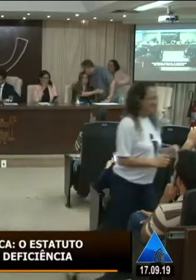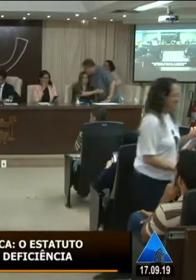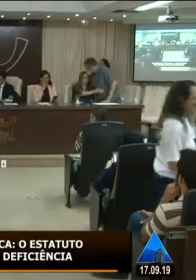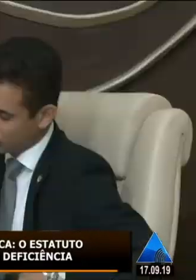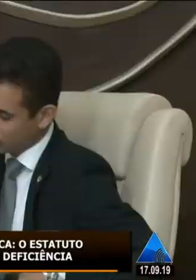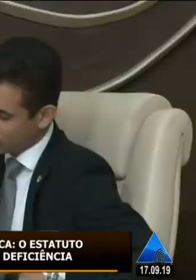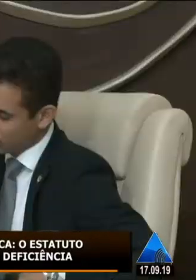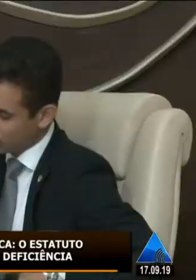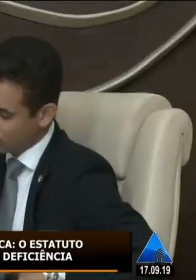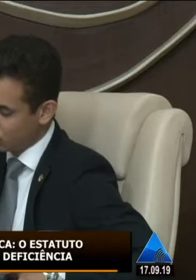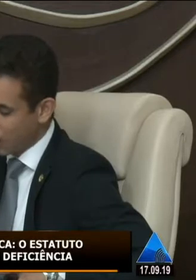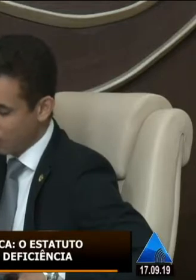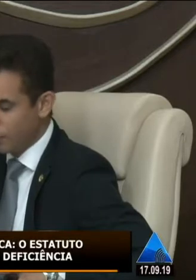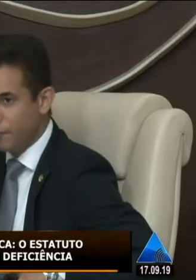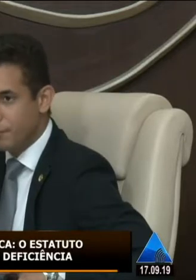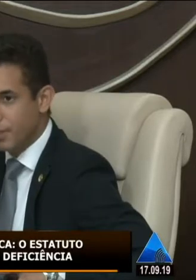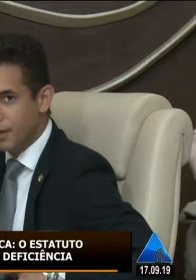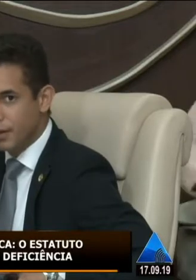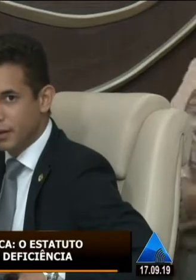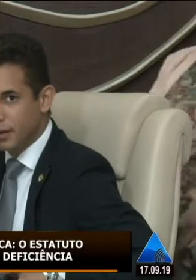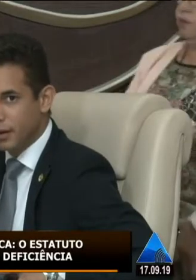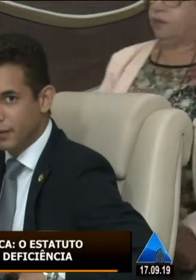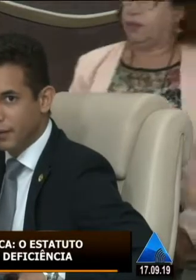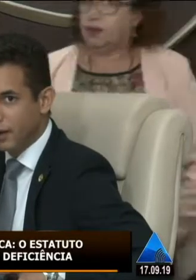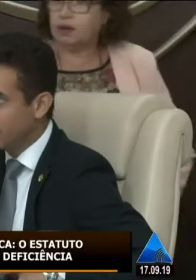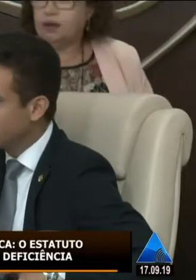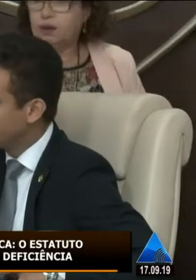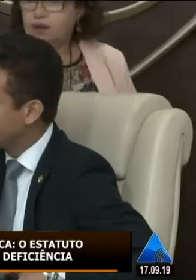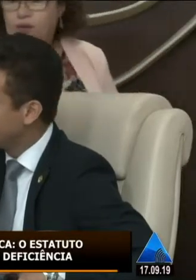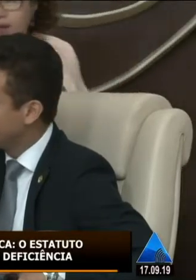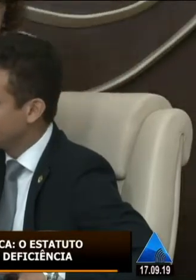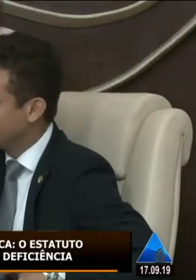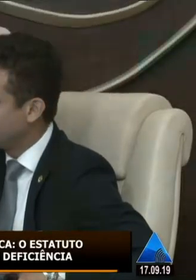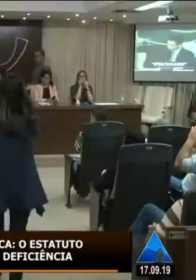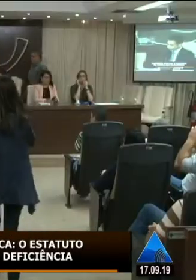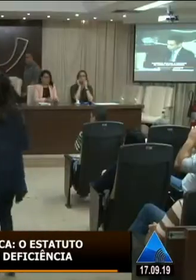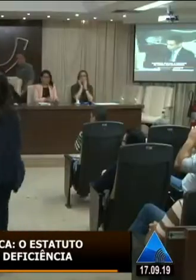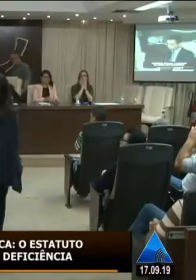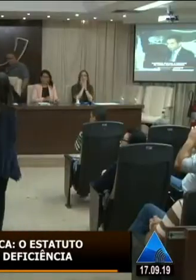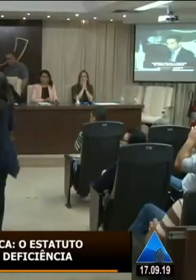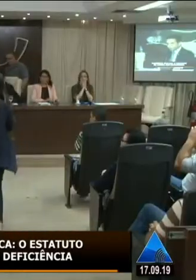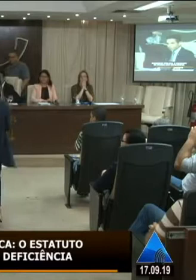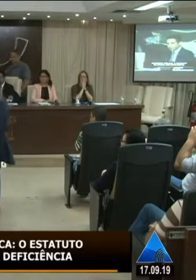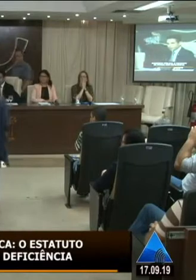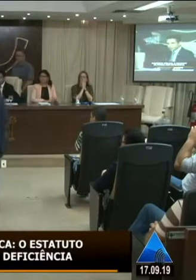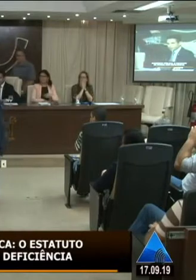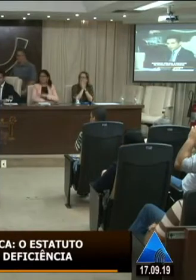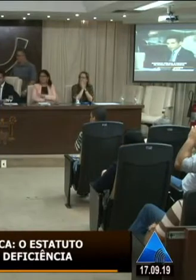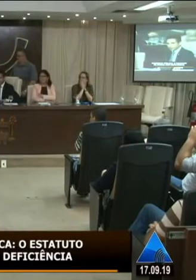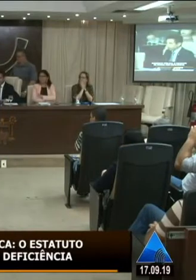Atendimento das Pessoas com Deficiência Visual. Cadê ela? Tá aqui ela.